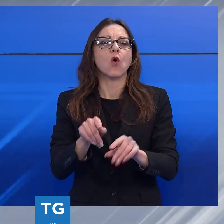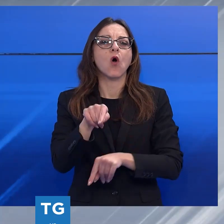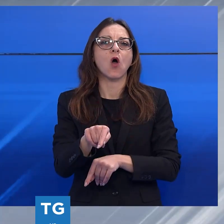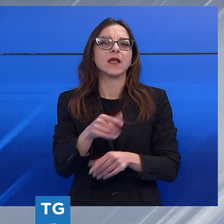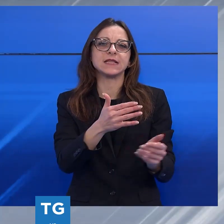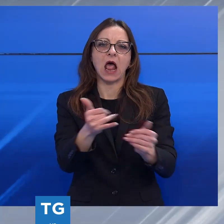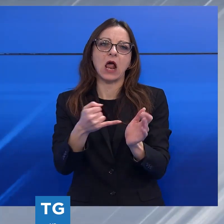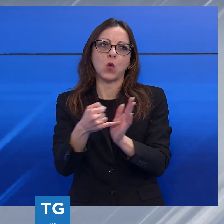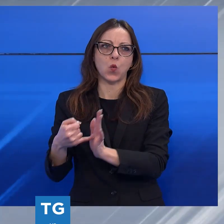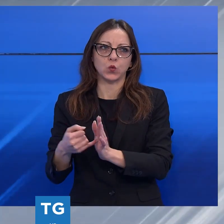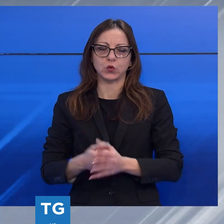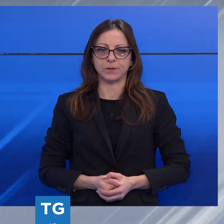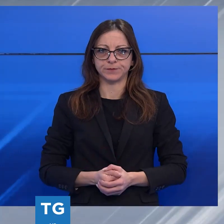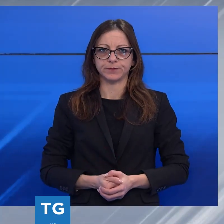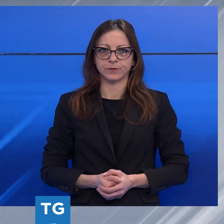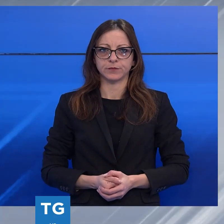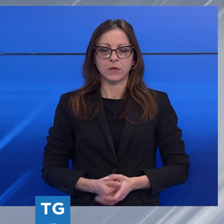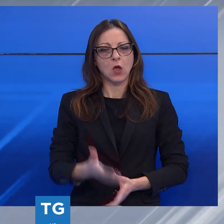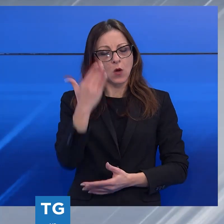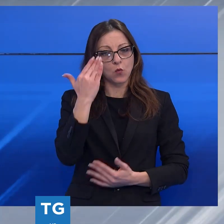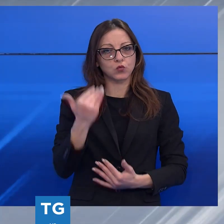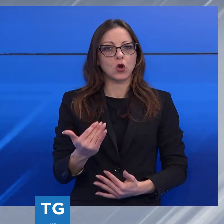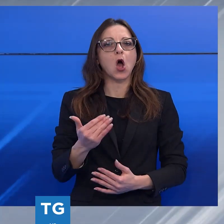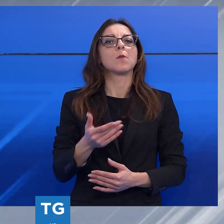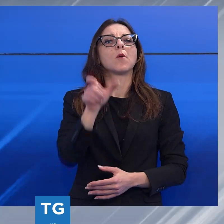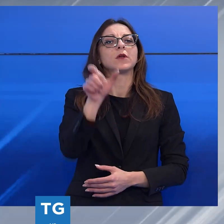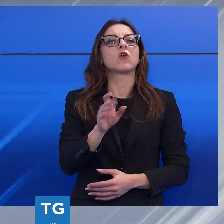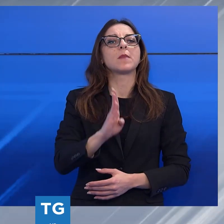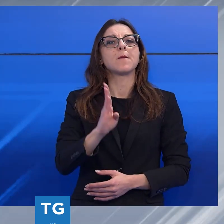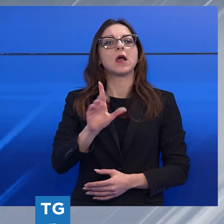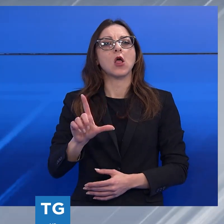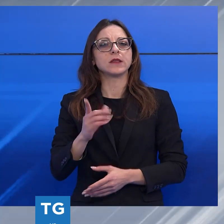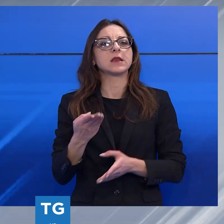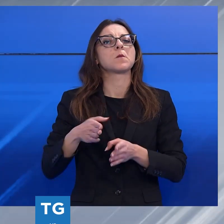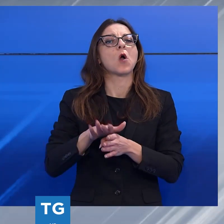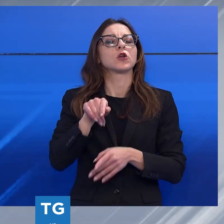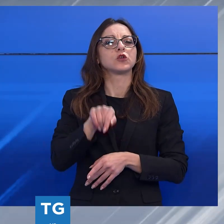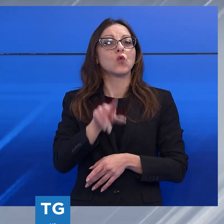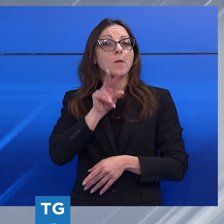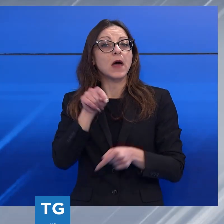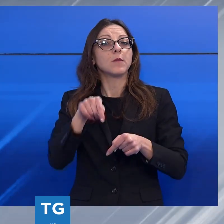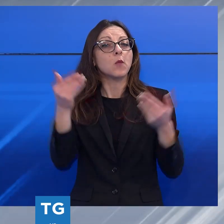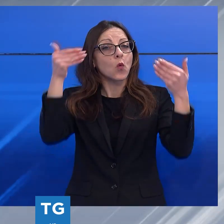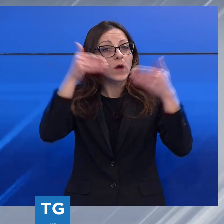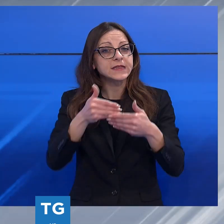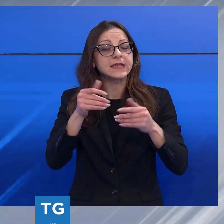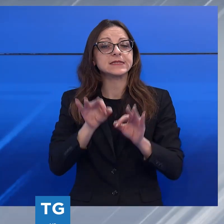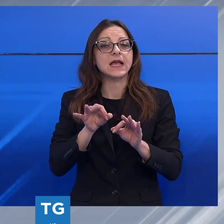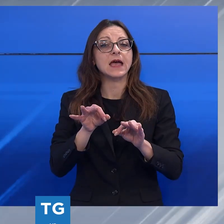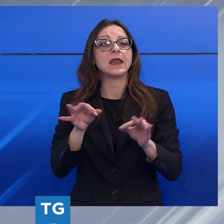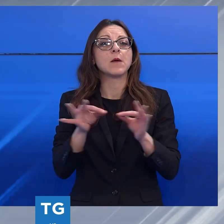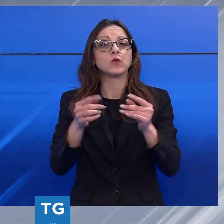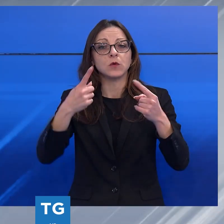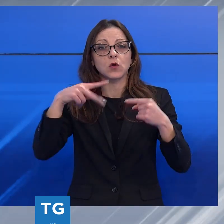dirlo la scomparsa del povero Beppe Lorenzini sarà anche al centro della puntata di questa sera a partire dalle 21.30 di